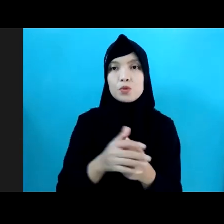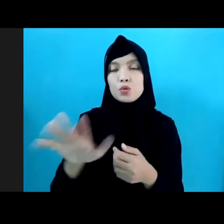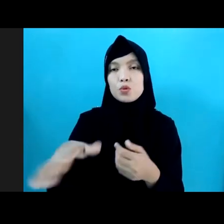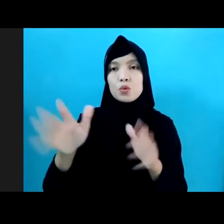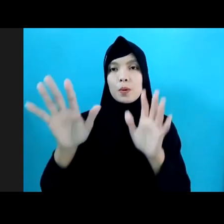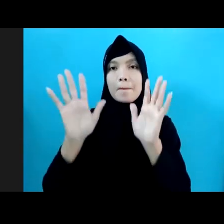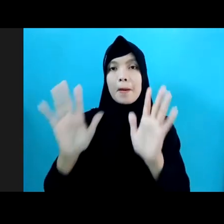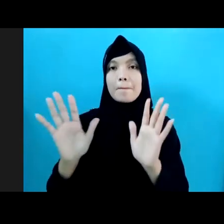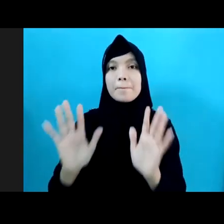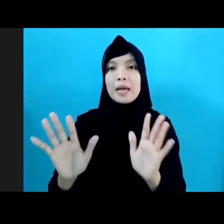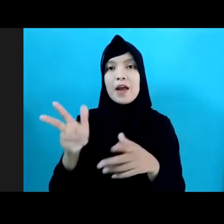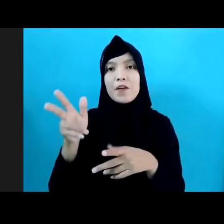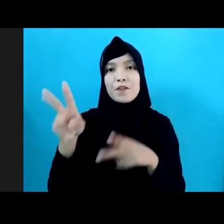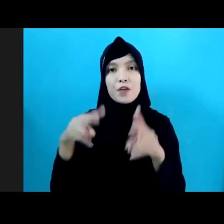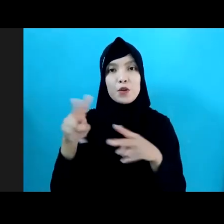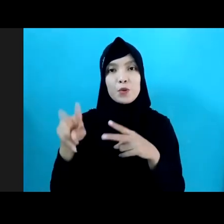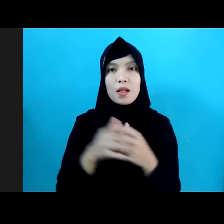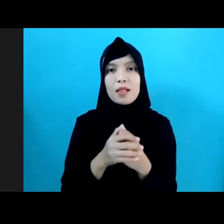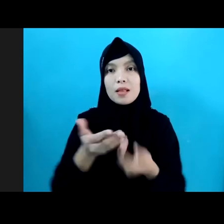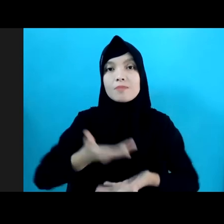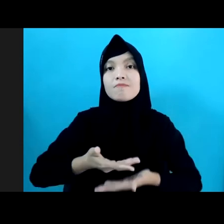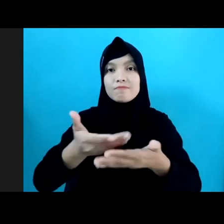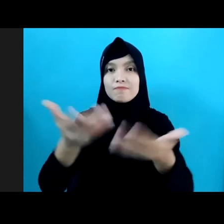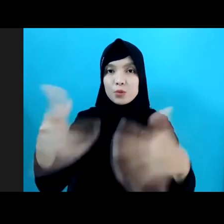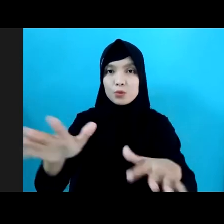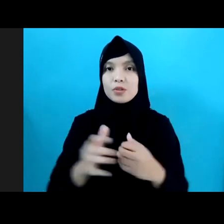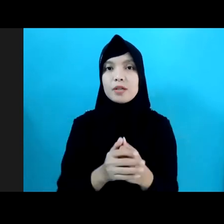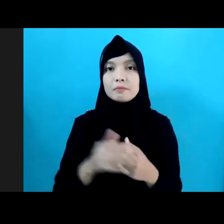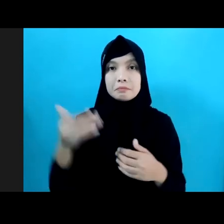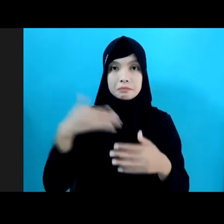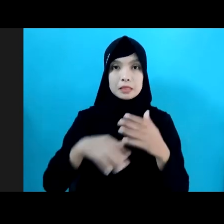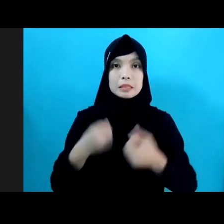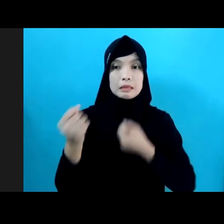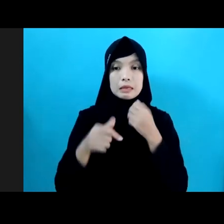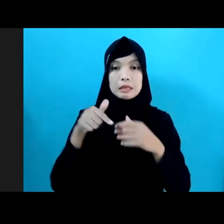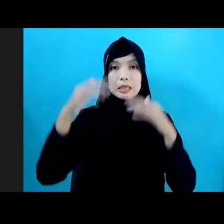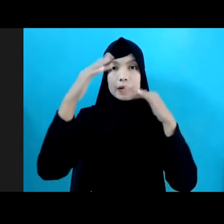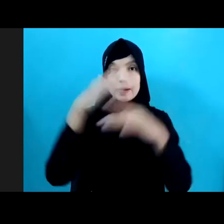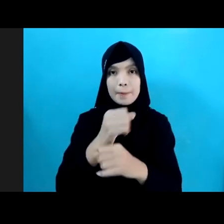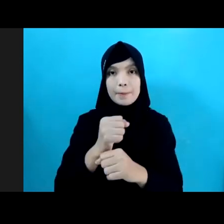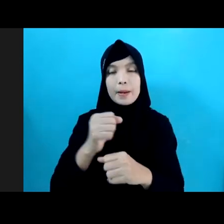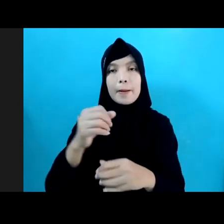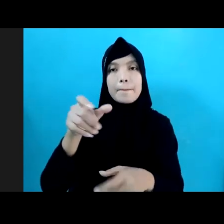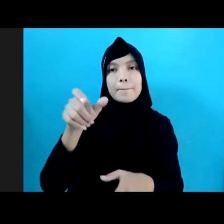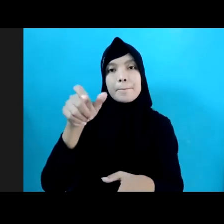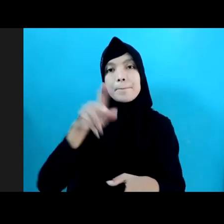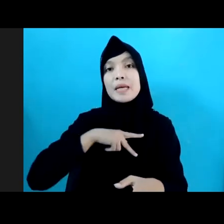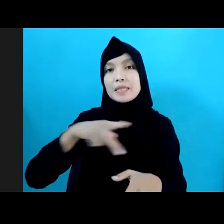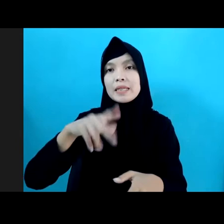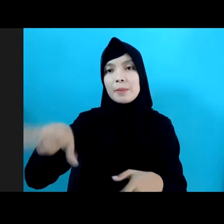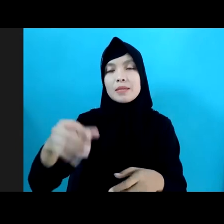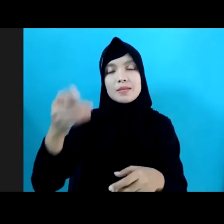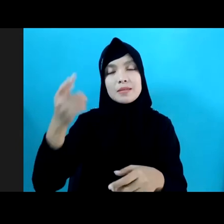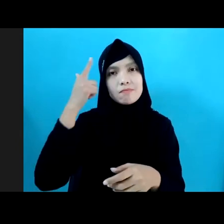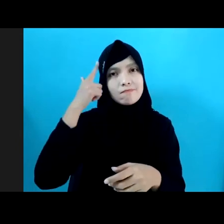virtual yang telah disediakan melalui kegiatan ini diharapkan para peserta terinspirasi untuk belajar